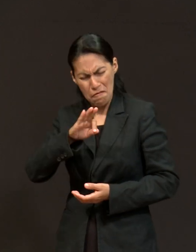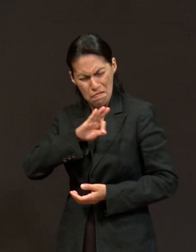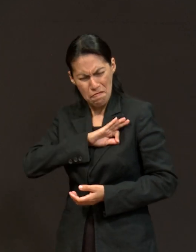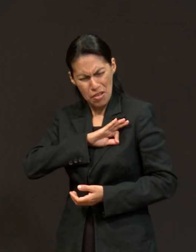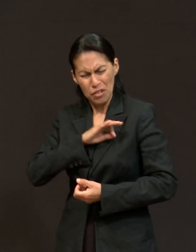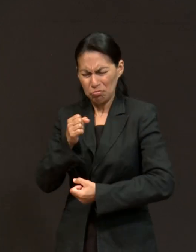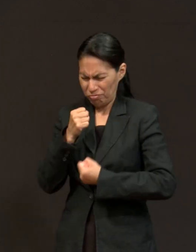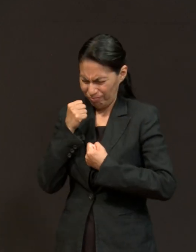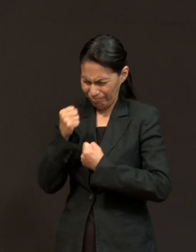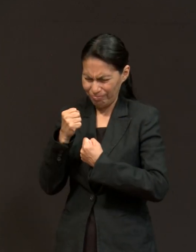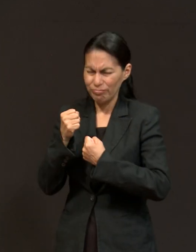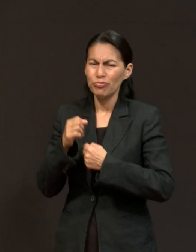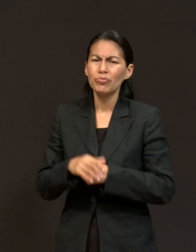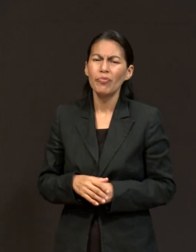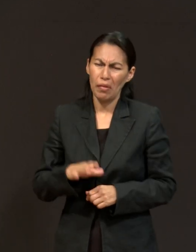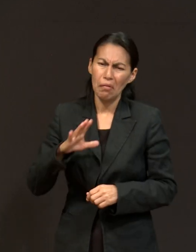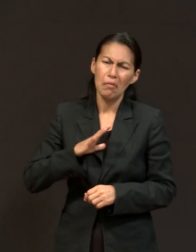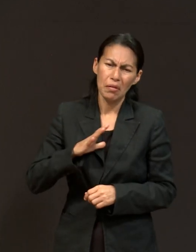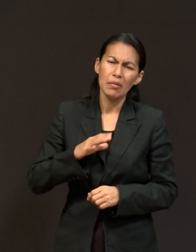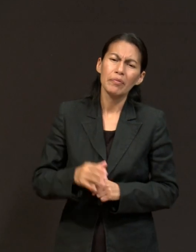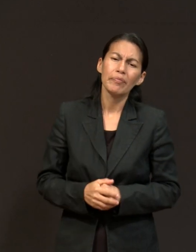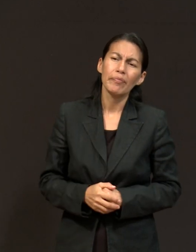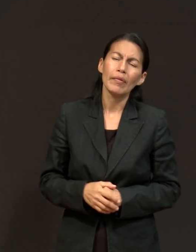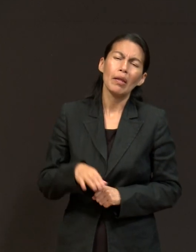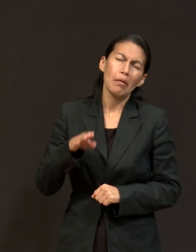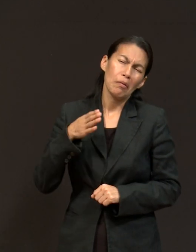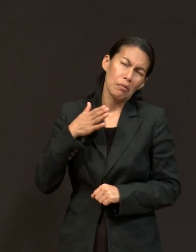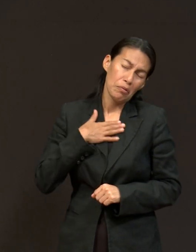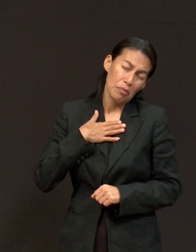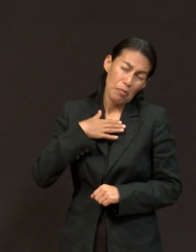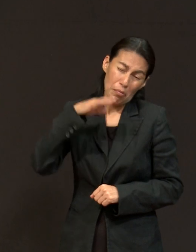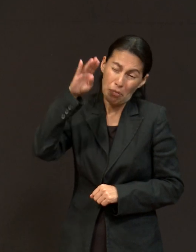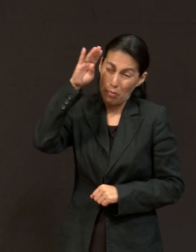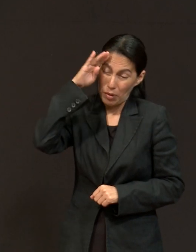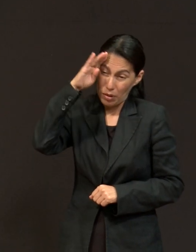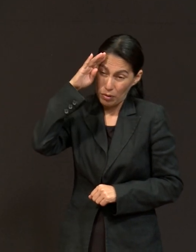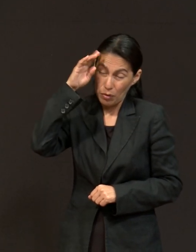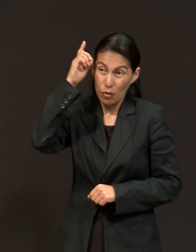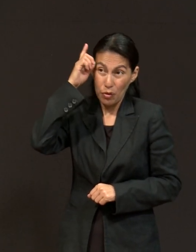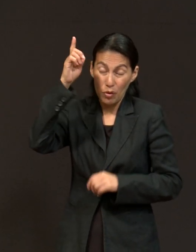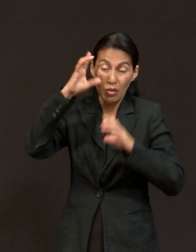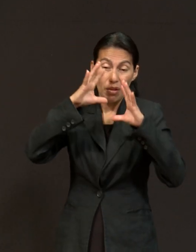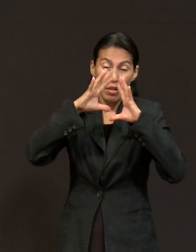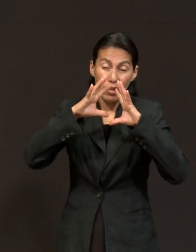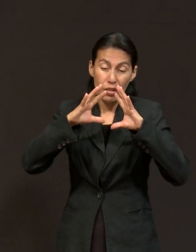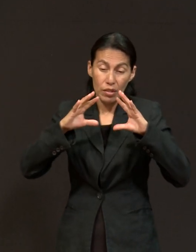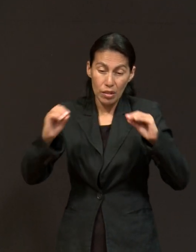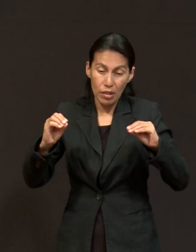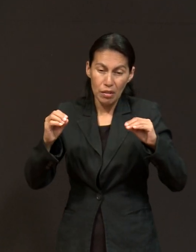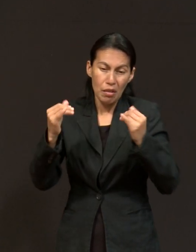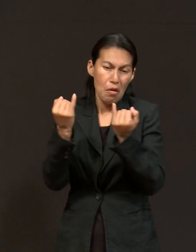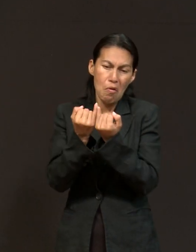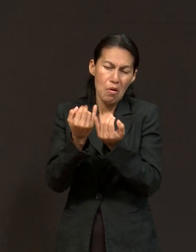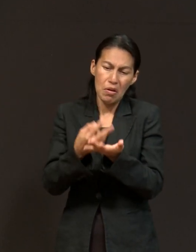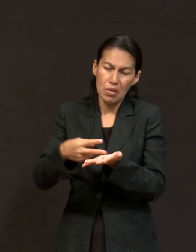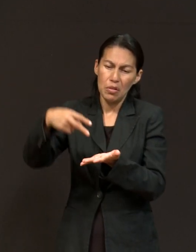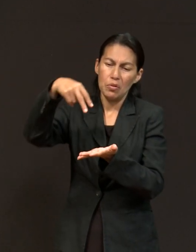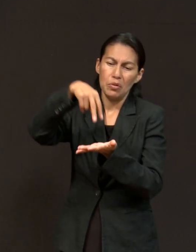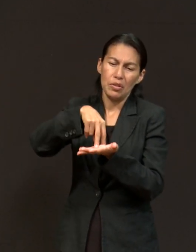tiene mucha fe. Y creo que cuando Dios no sana, resucita. Y la esperanza está